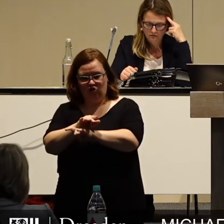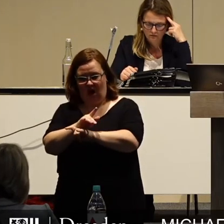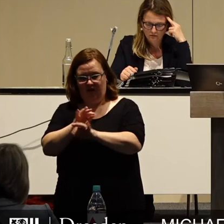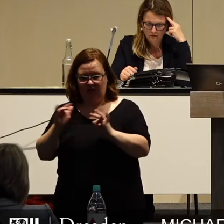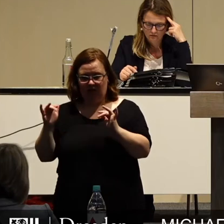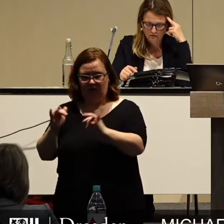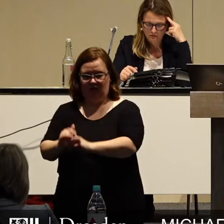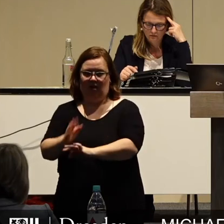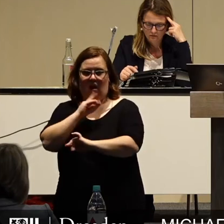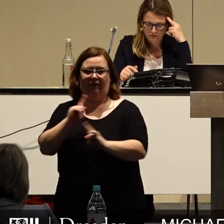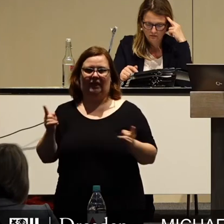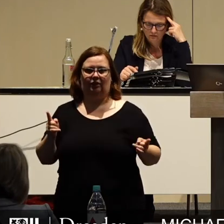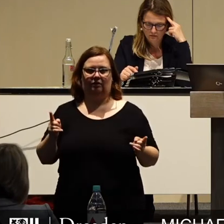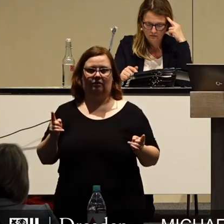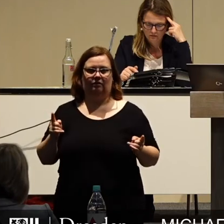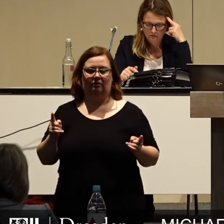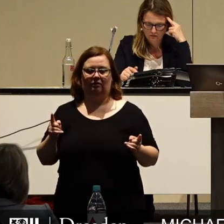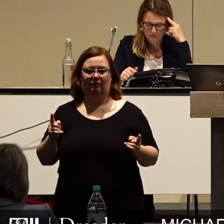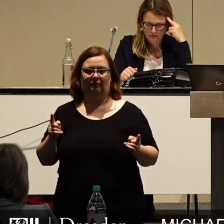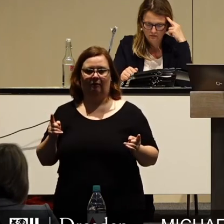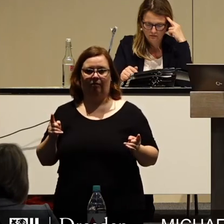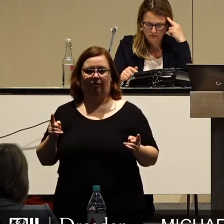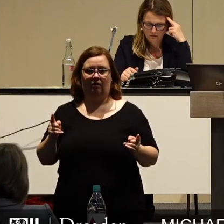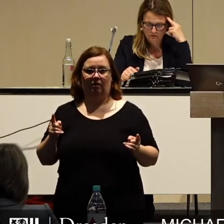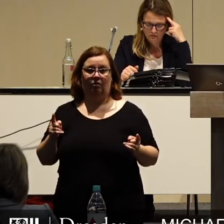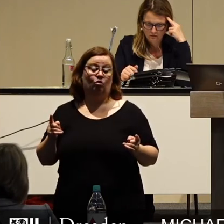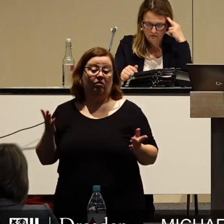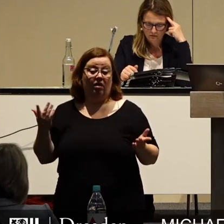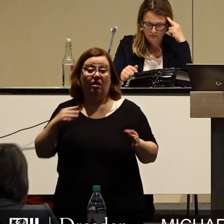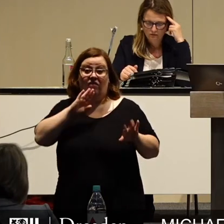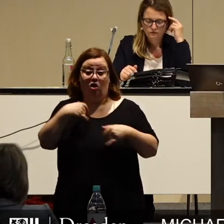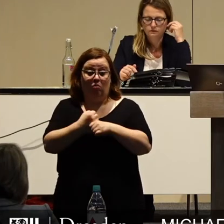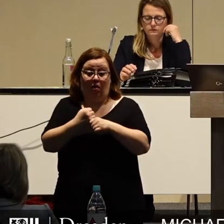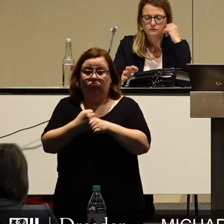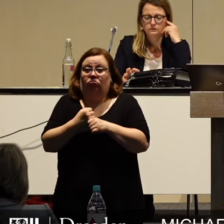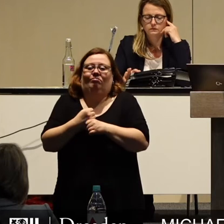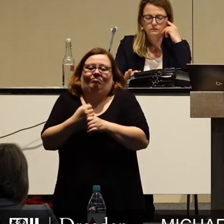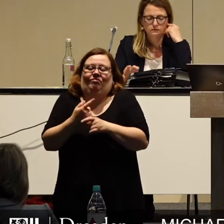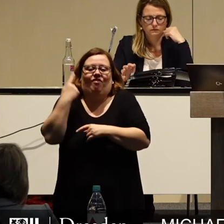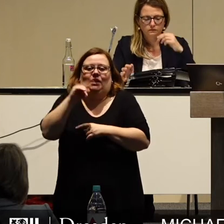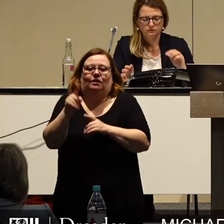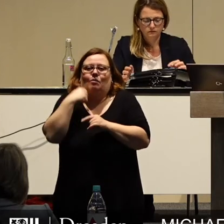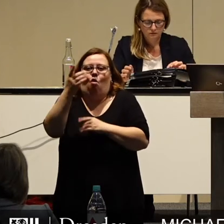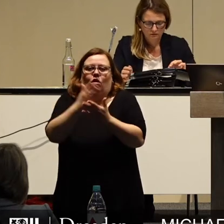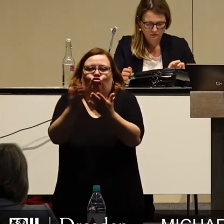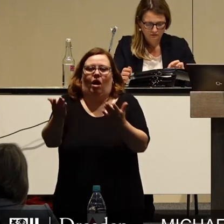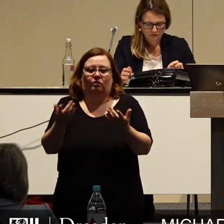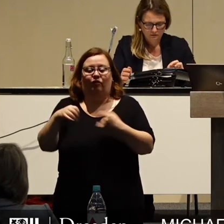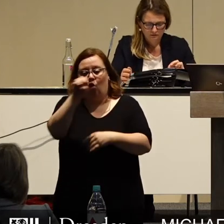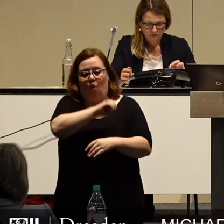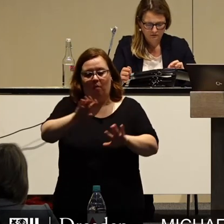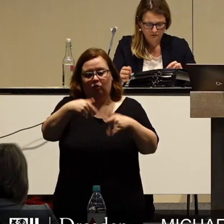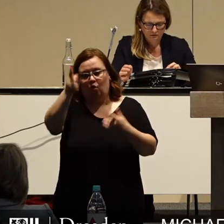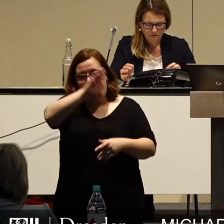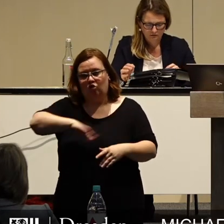Lebensadern zerstört. Was wir alles falsch machen, wissen wir heute noch nicht. Das gilt für Europa, das gilt